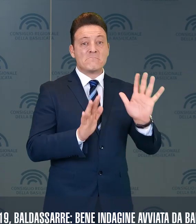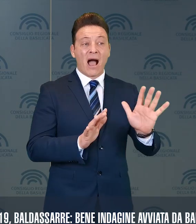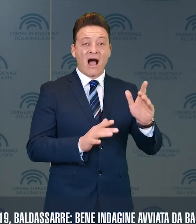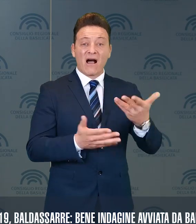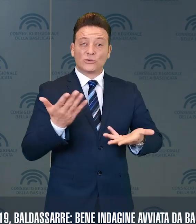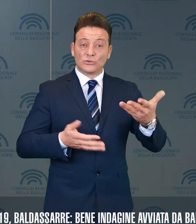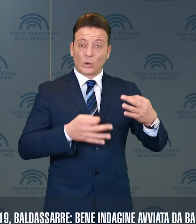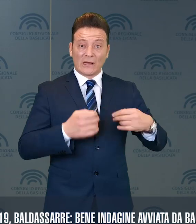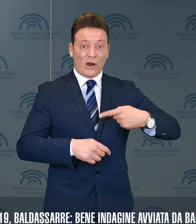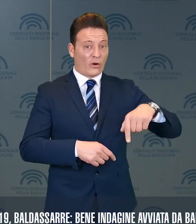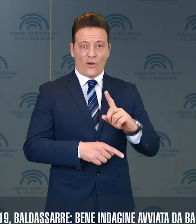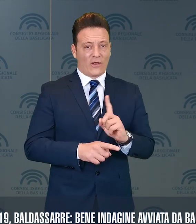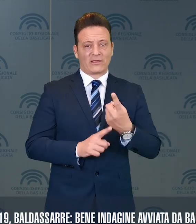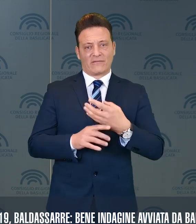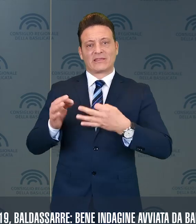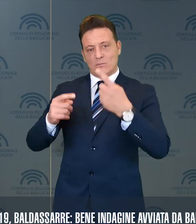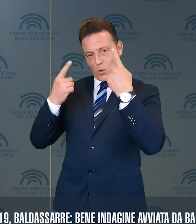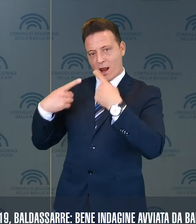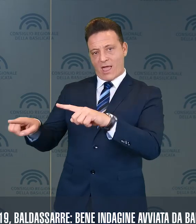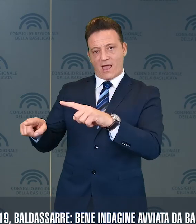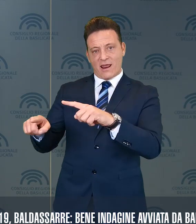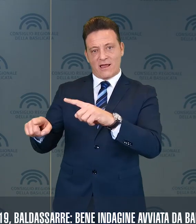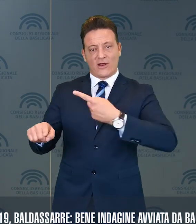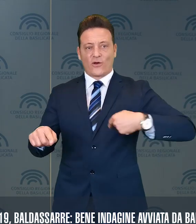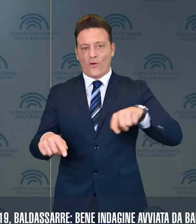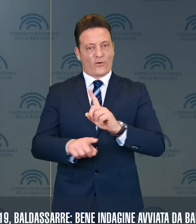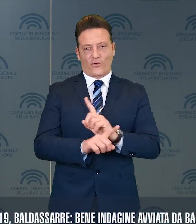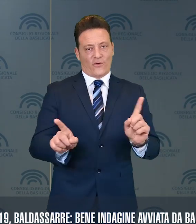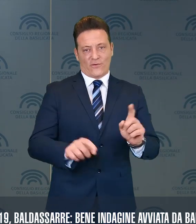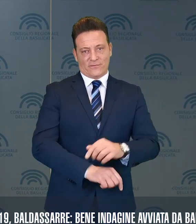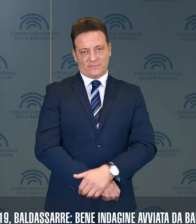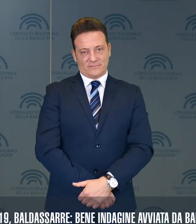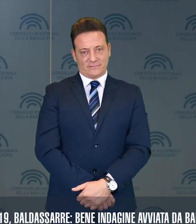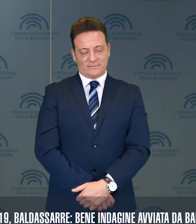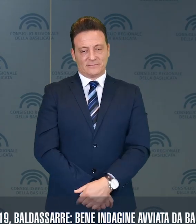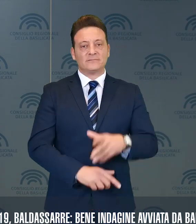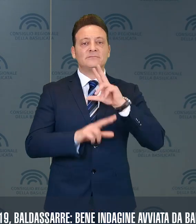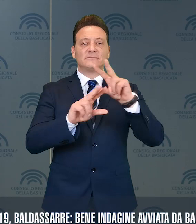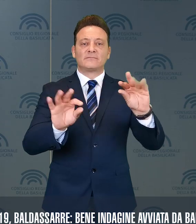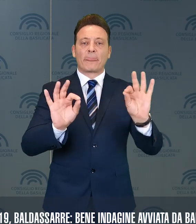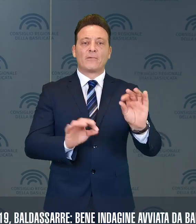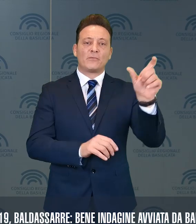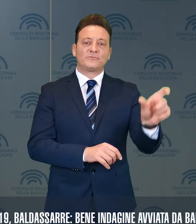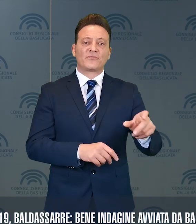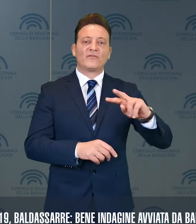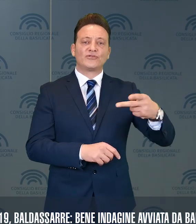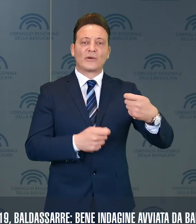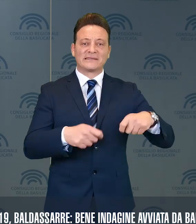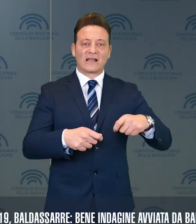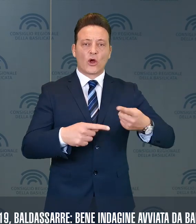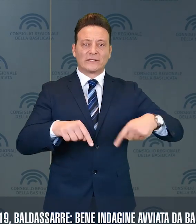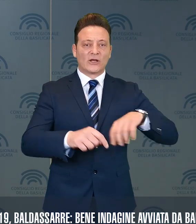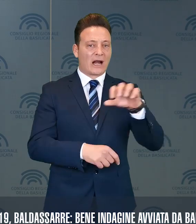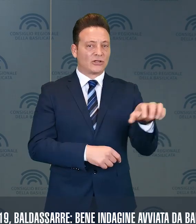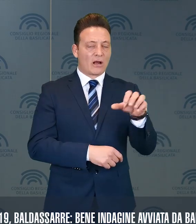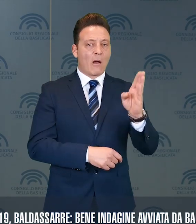giudicato in un'aula di tribunale, non da quella del popolo. Lo ha detto il vicepresidente del Consiglio